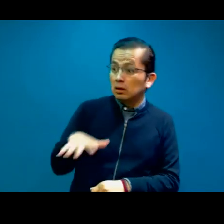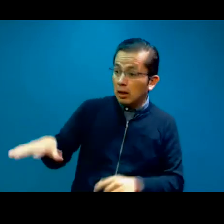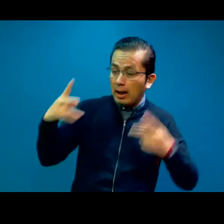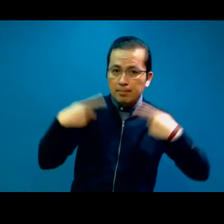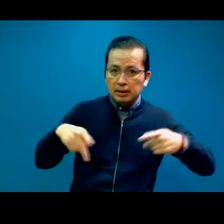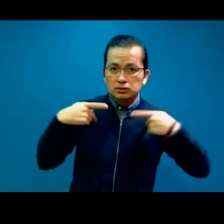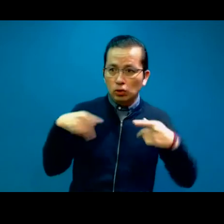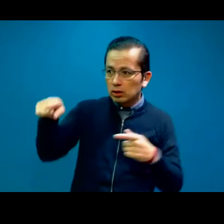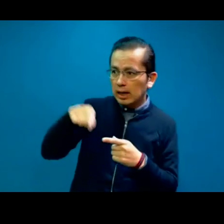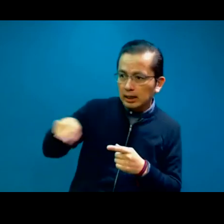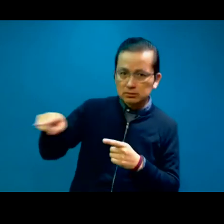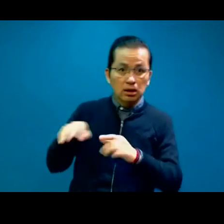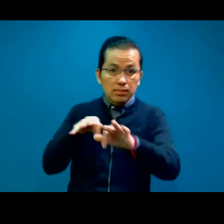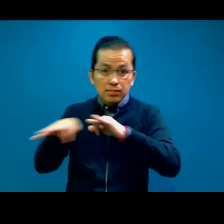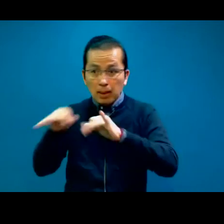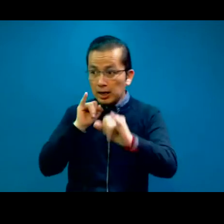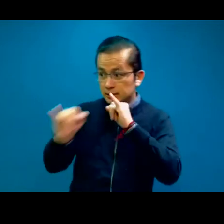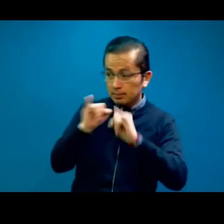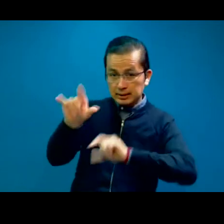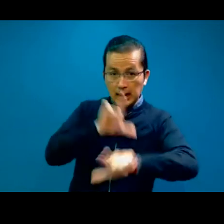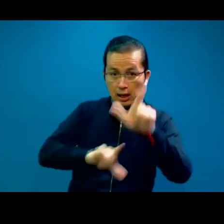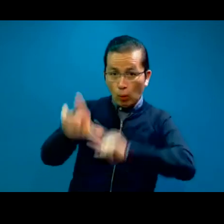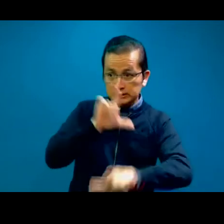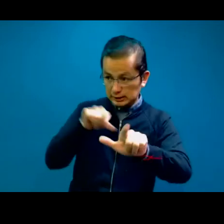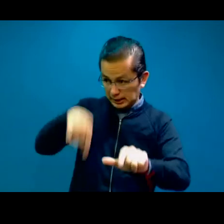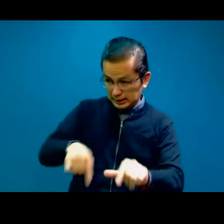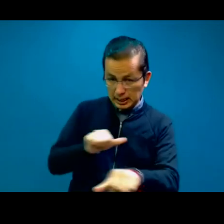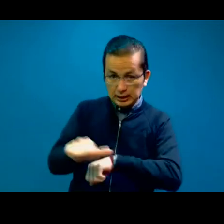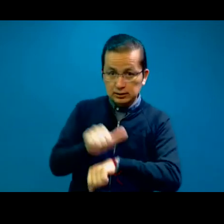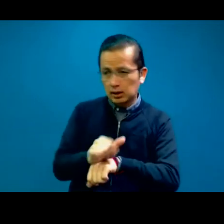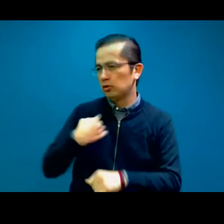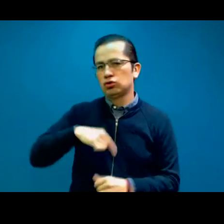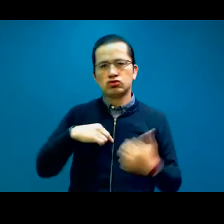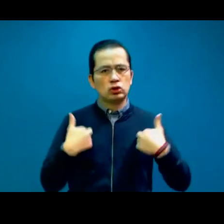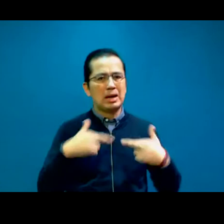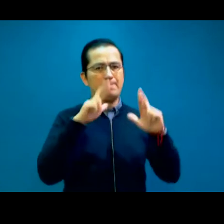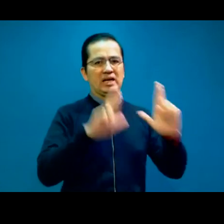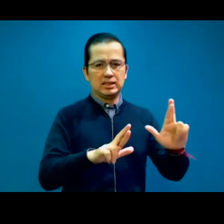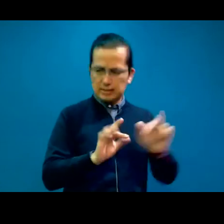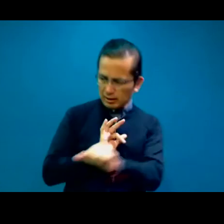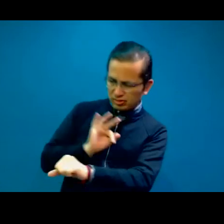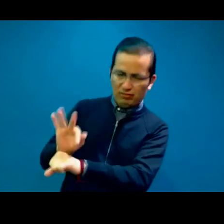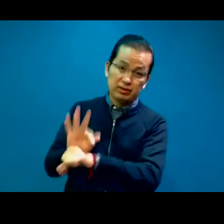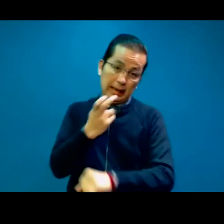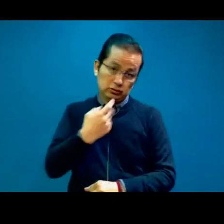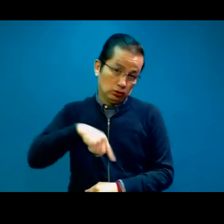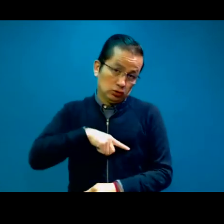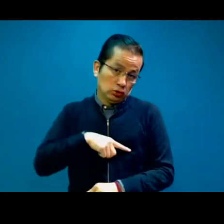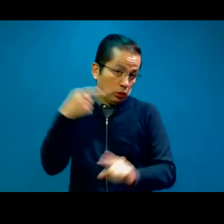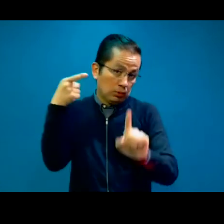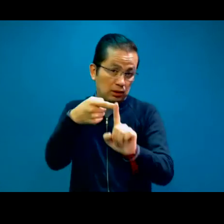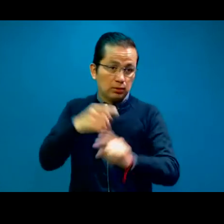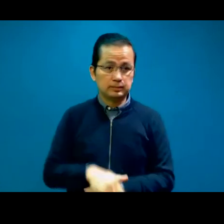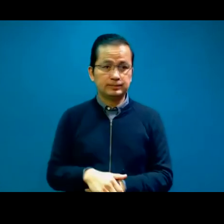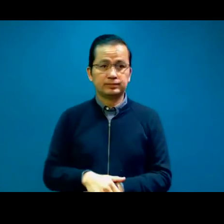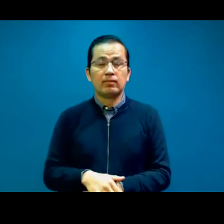interpretación de lengua de señas en la Argentina. Desde entonces éramos siete socios fundadores,